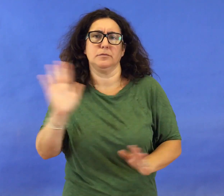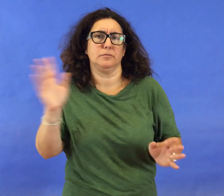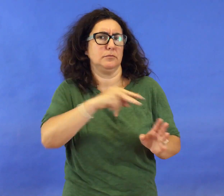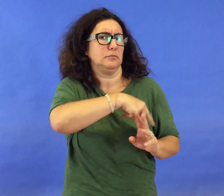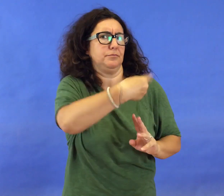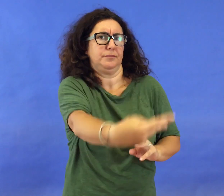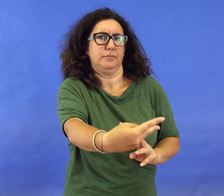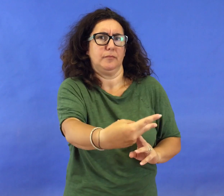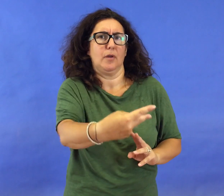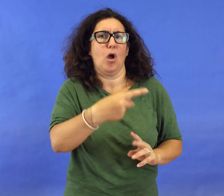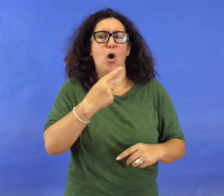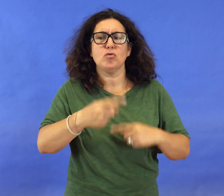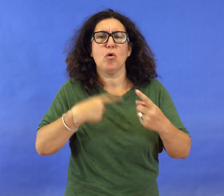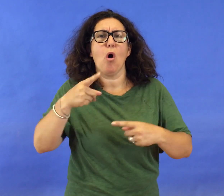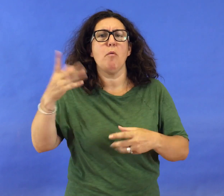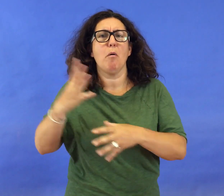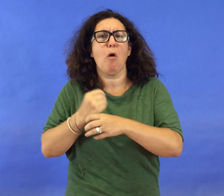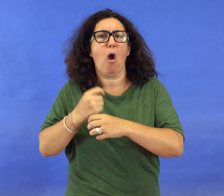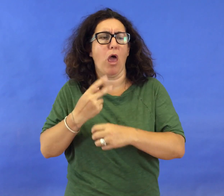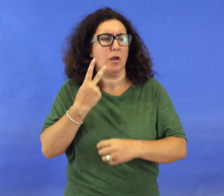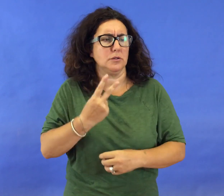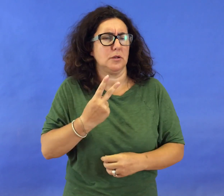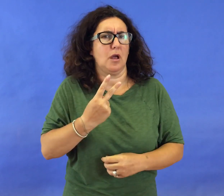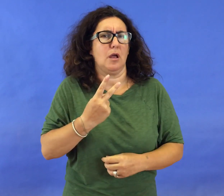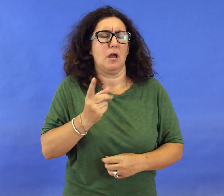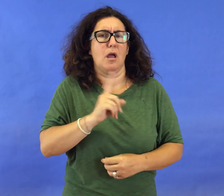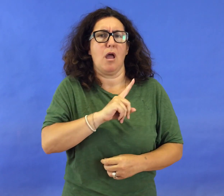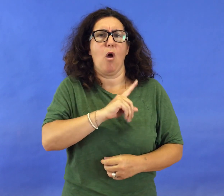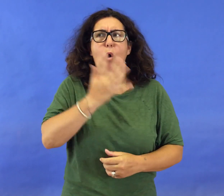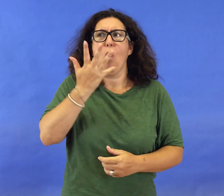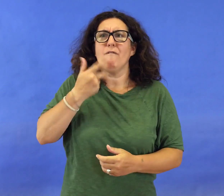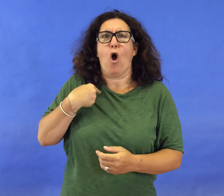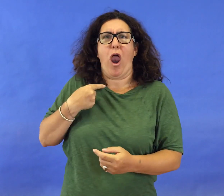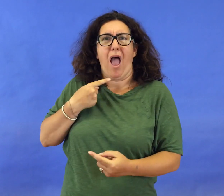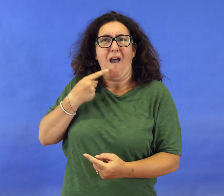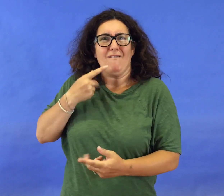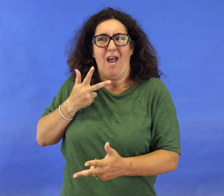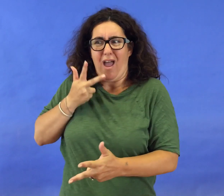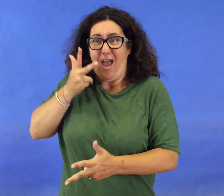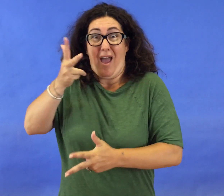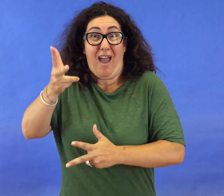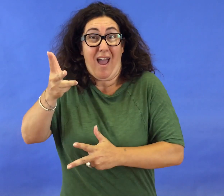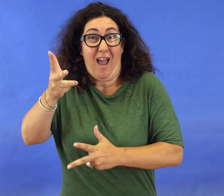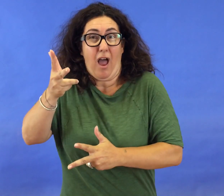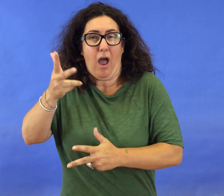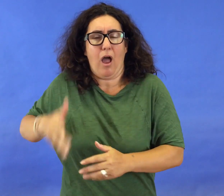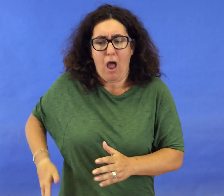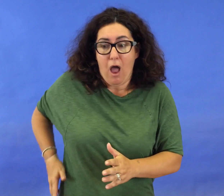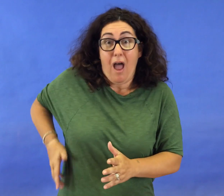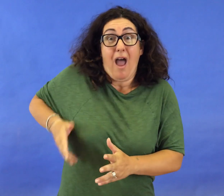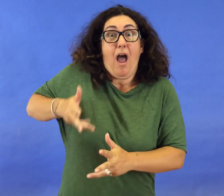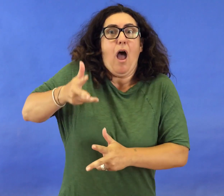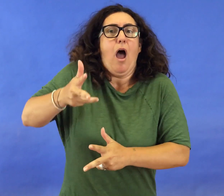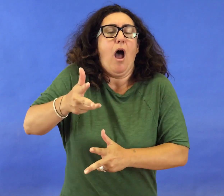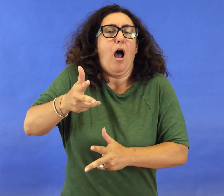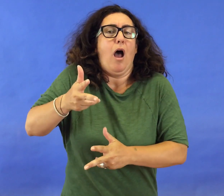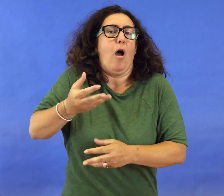capito che in realtà la vittima stava cercando di comunicare nel linguaggio di segno. I vicini di casa hanno